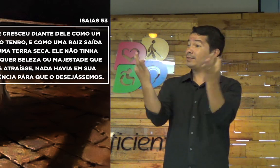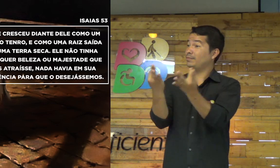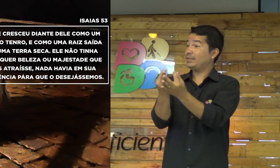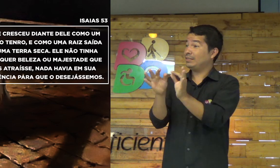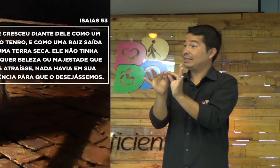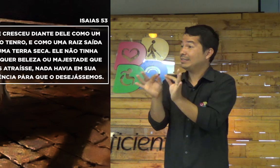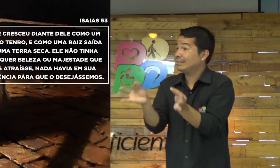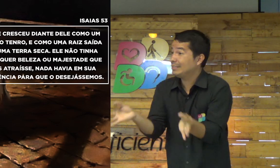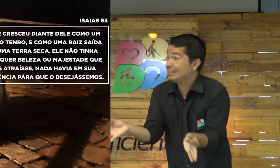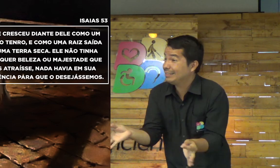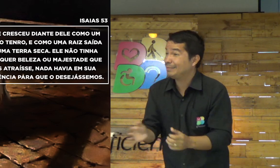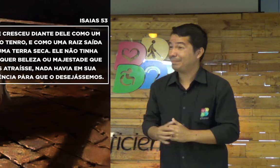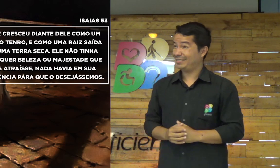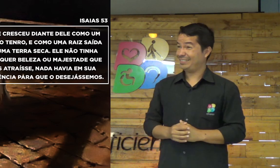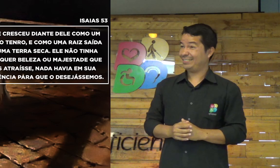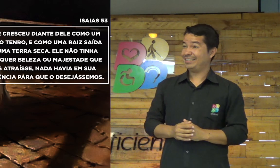A família dele era simples.